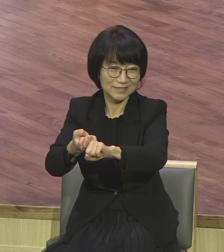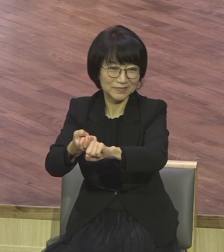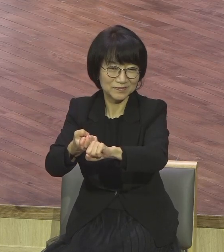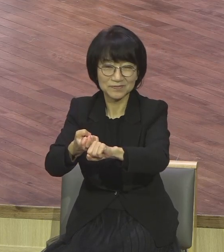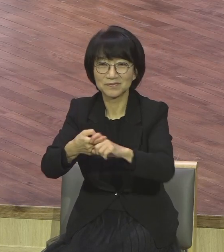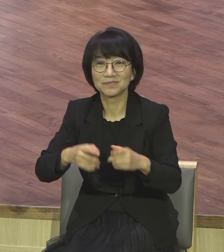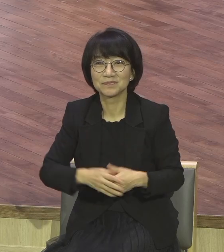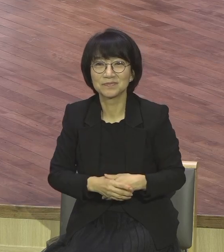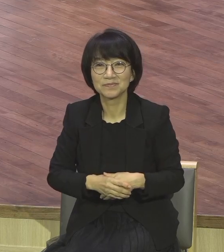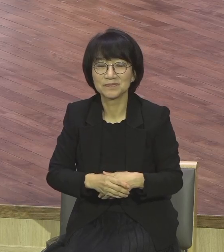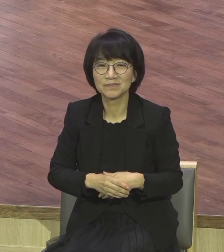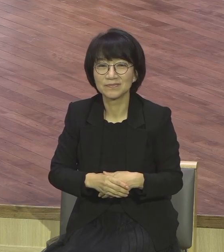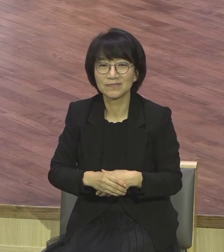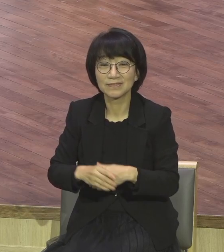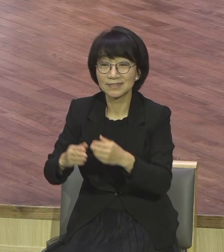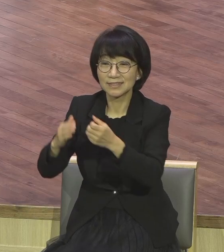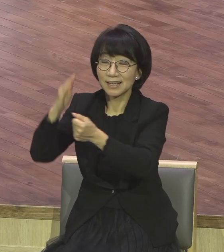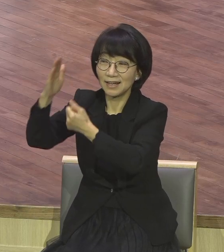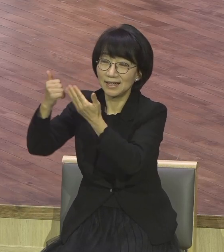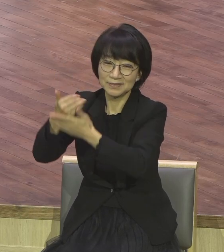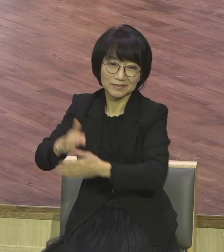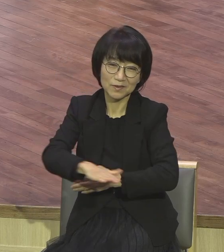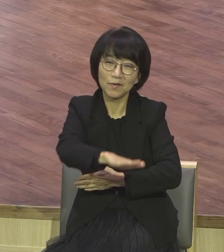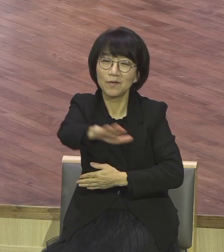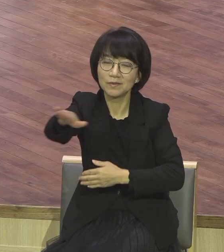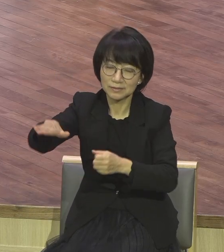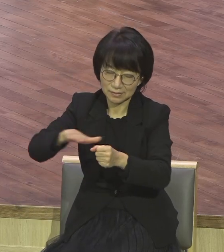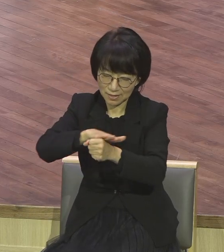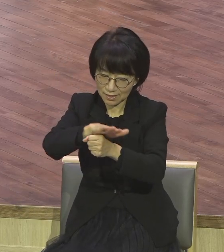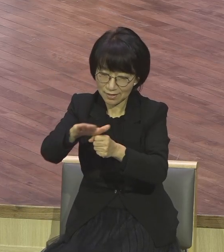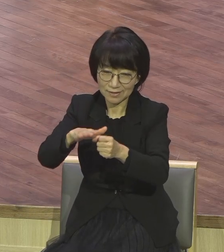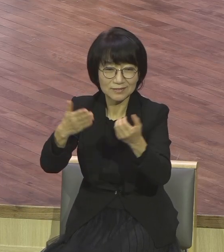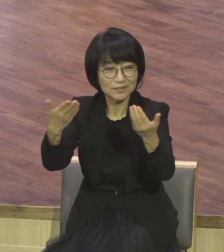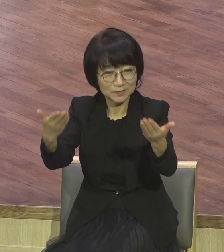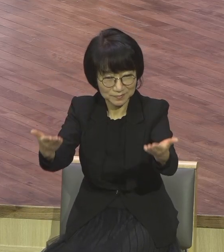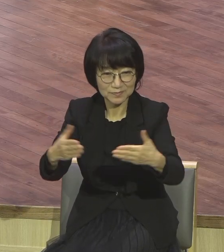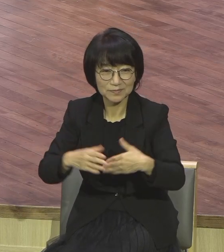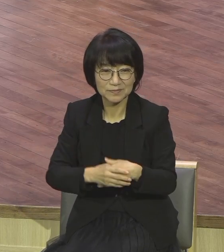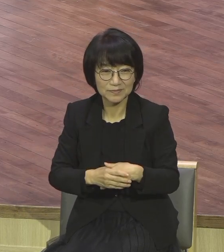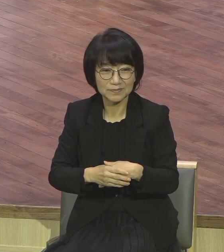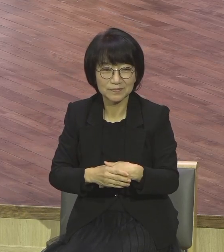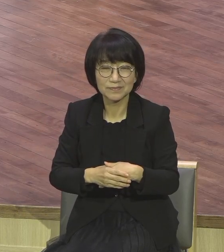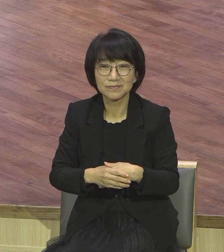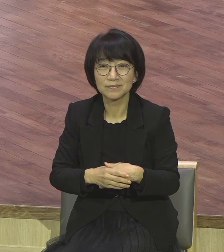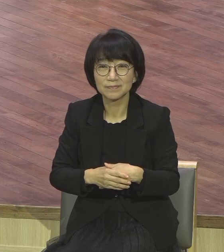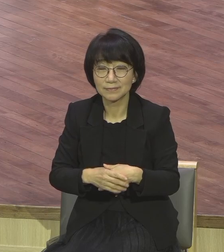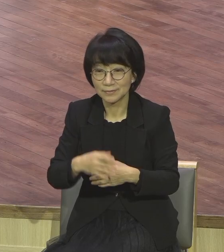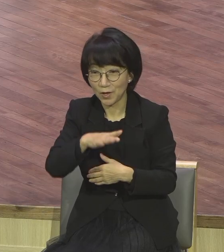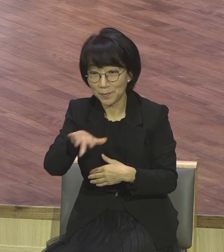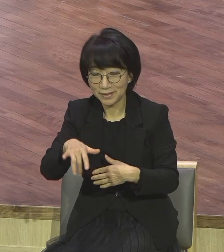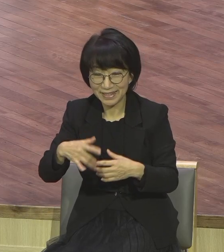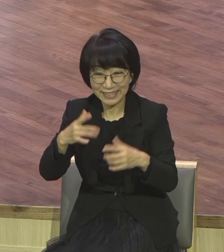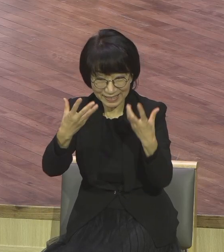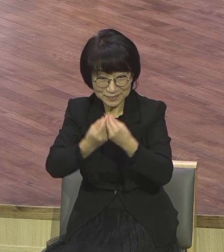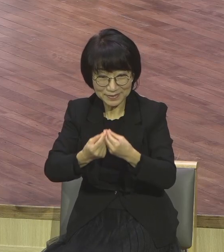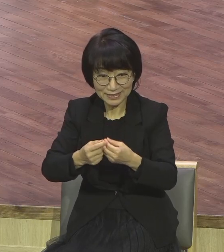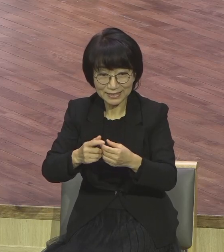하나님이 여러분 얼마나 살아나느냐 하루에도 몇십 개 머리털이 빠져요 머리 감으면 다 빠지잖아요